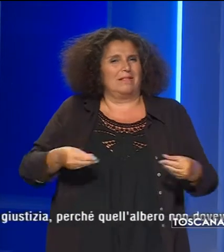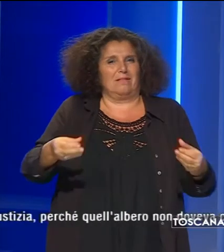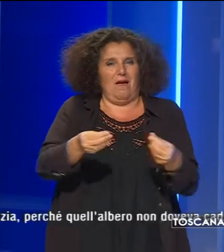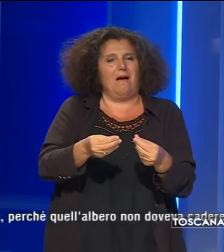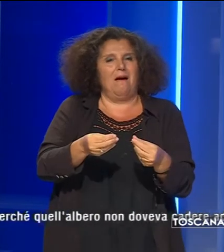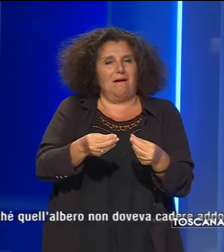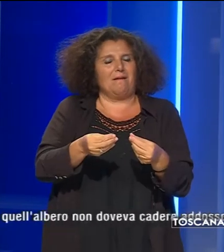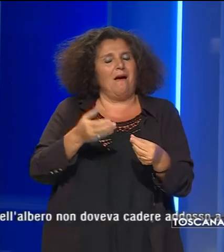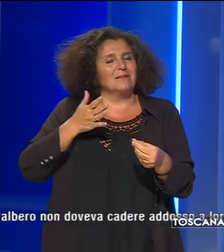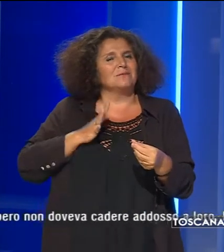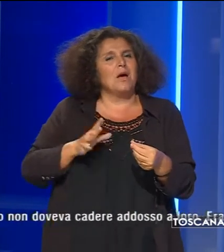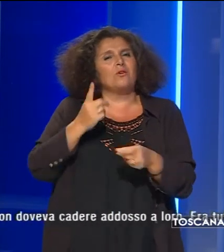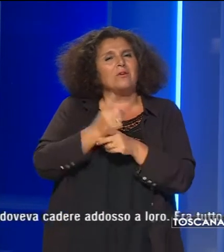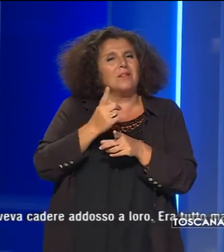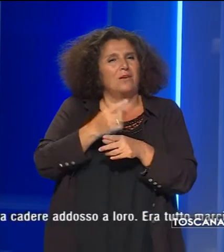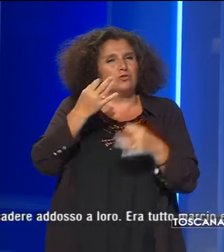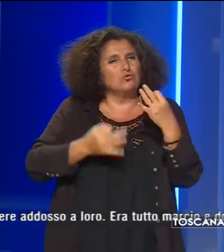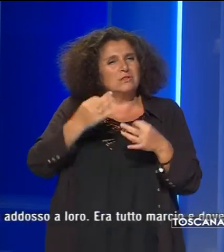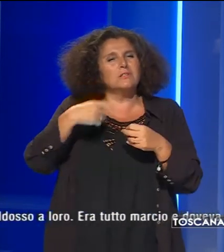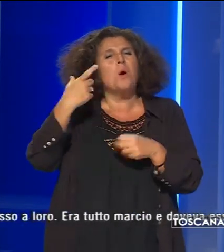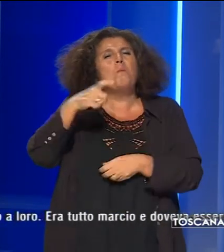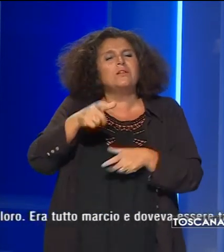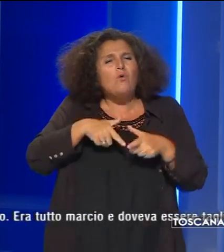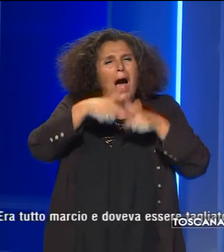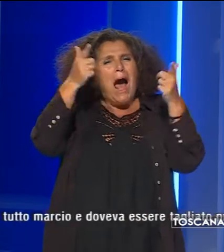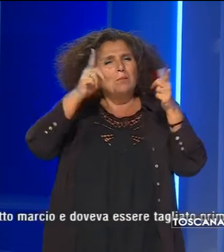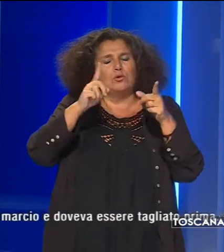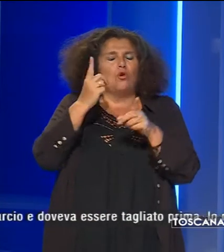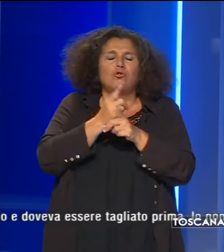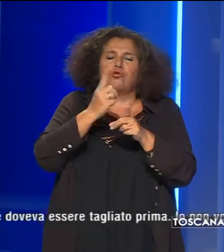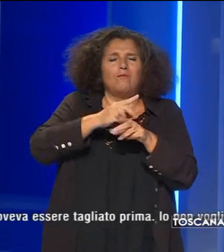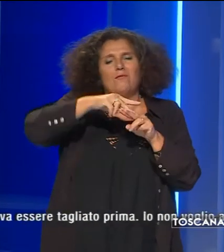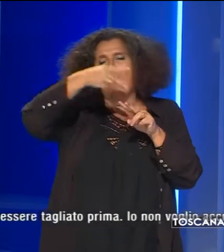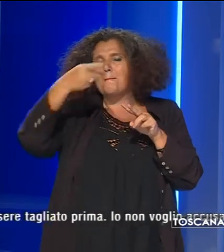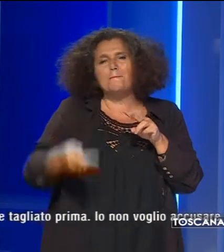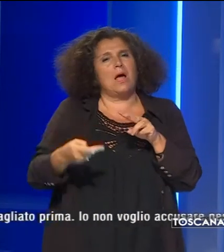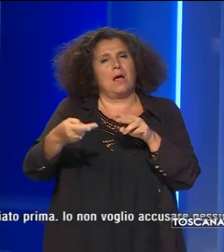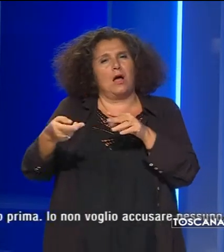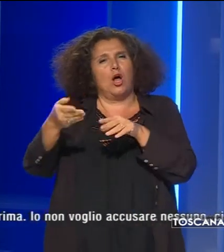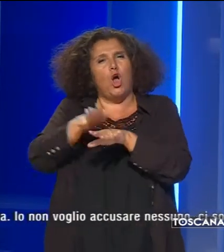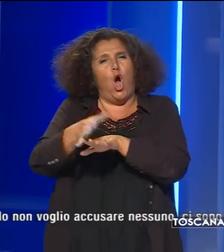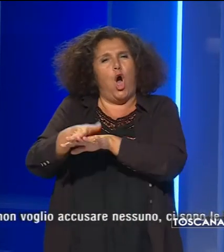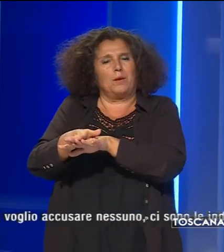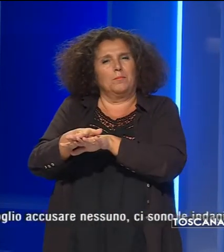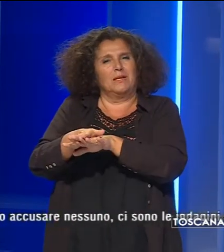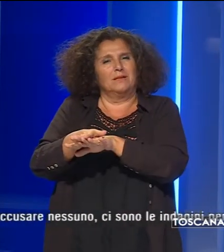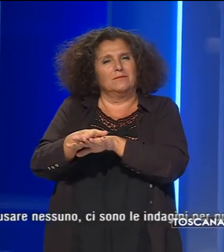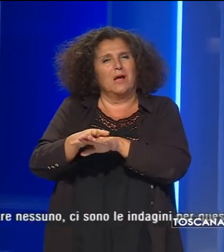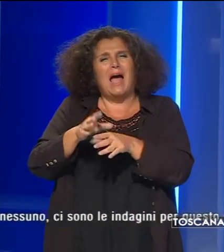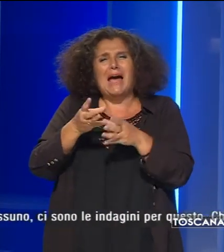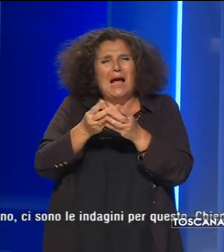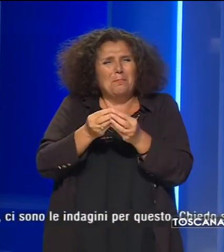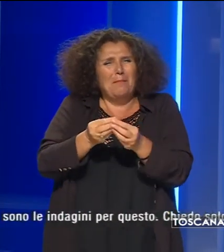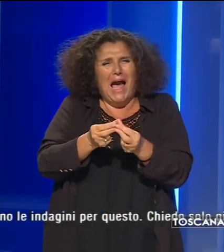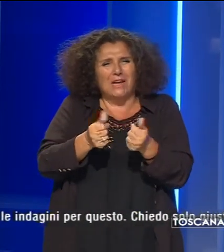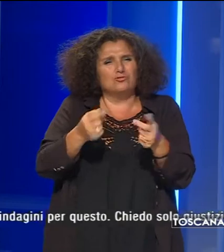sia fatta giustizia perché quell'albero non doveva cadere addosso a loro. Era tutto marcio